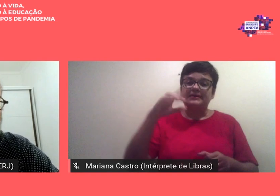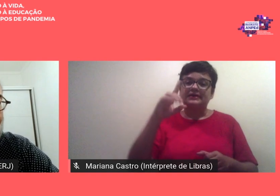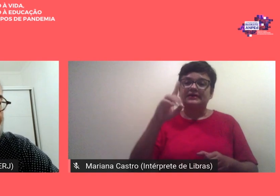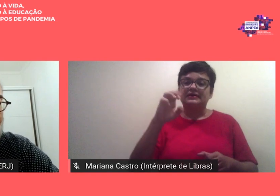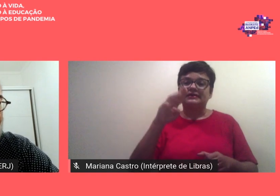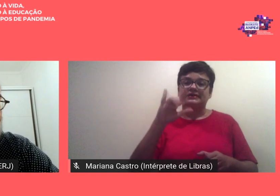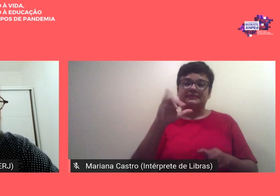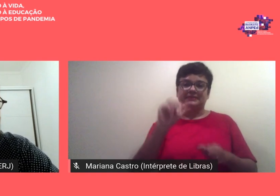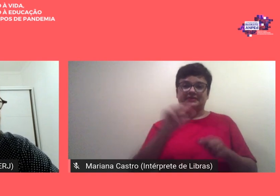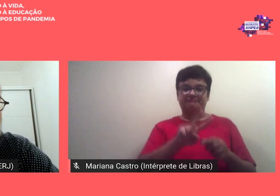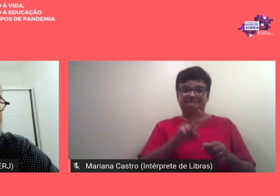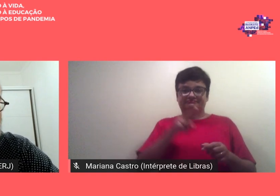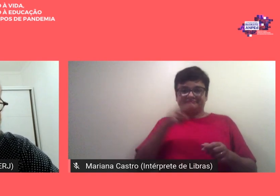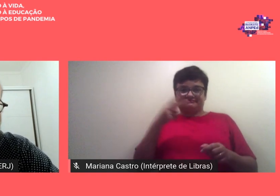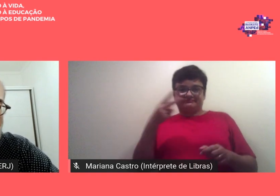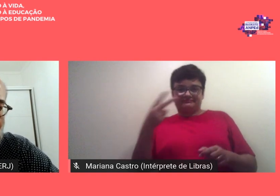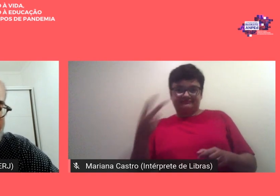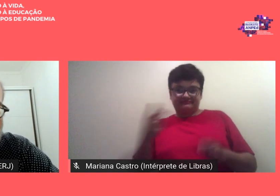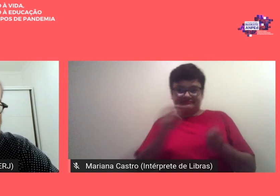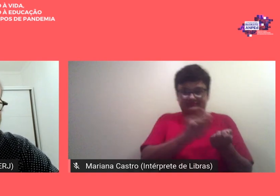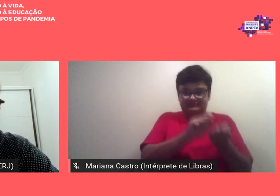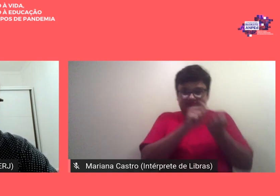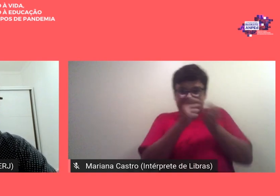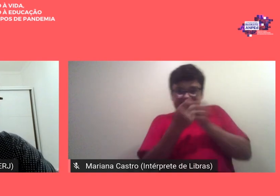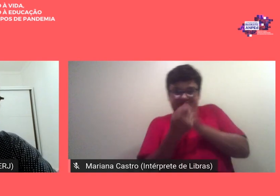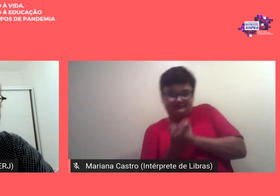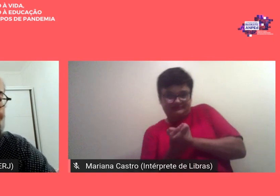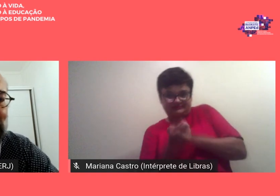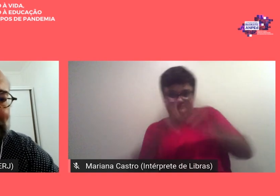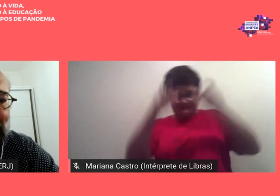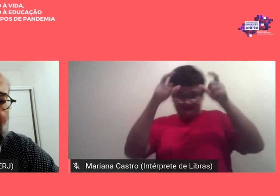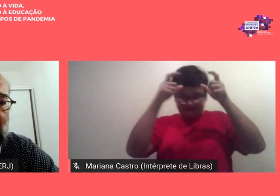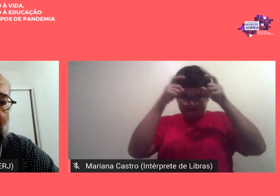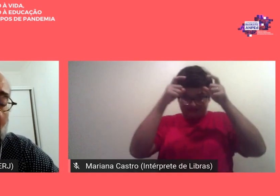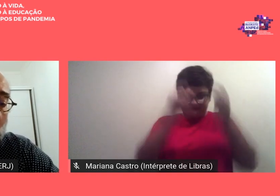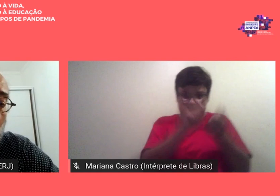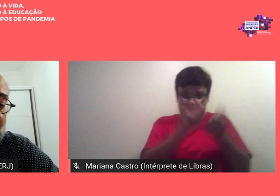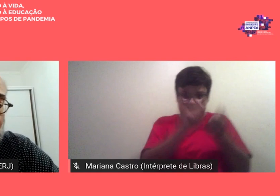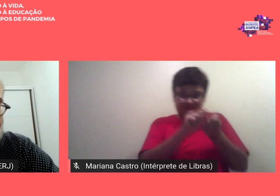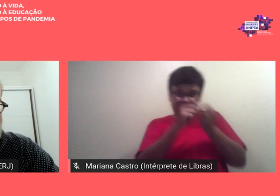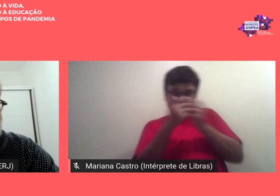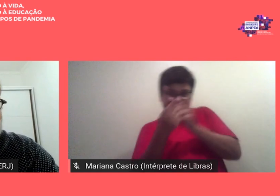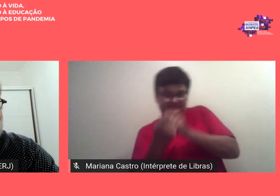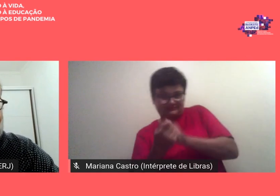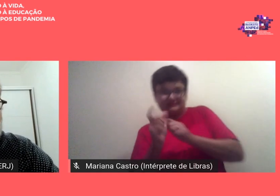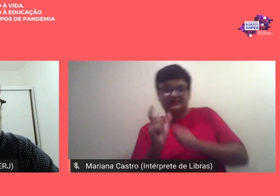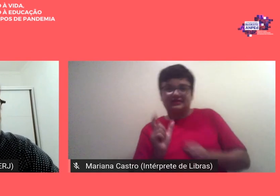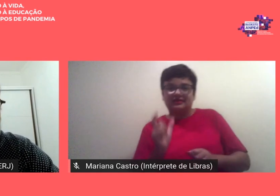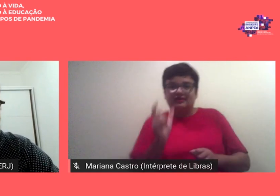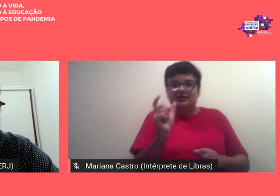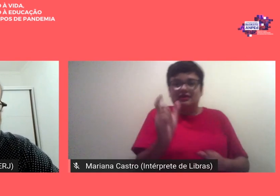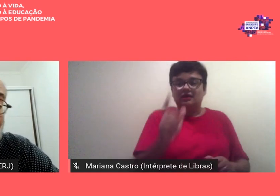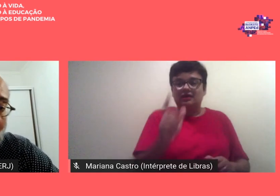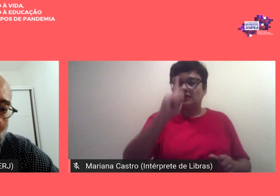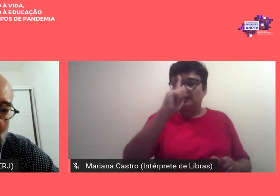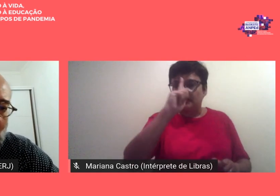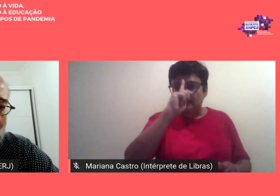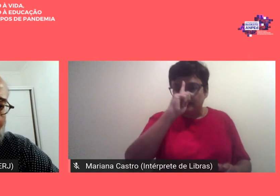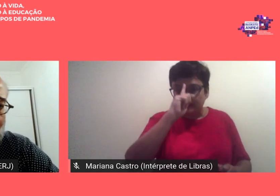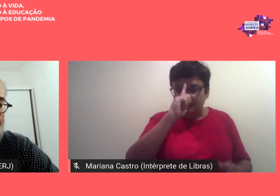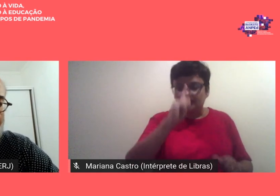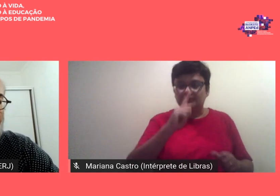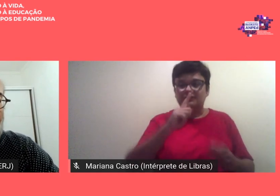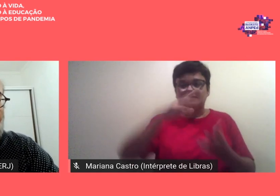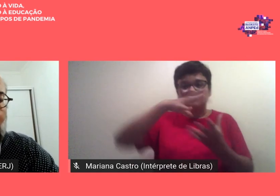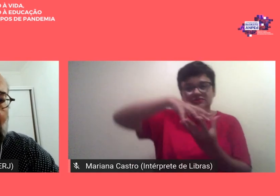trago a palavra daimon do grego que é o espírito e trago